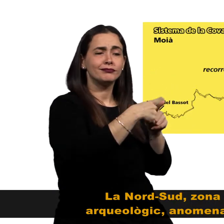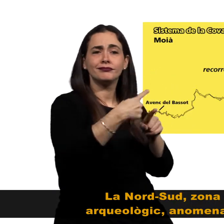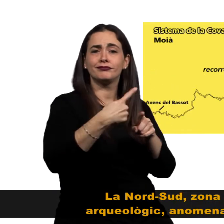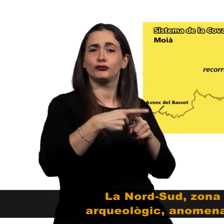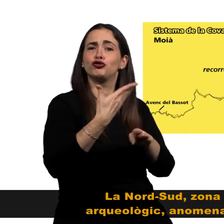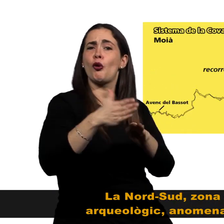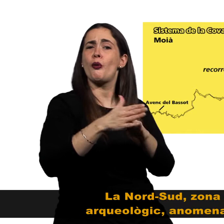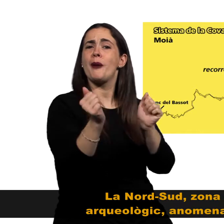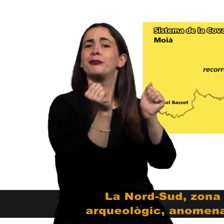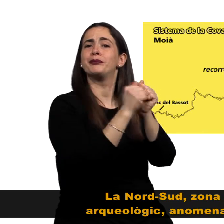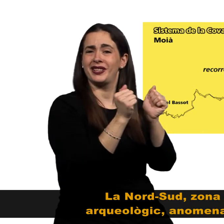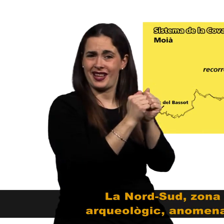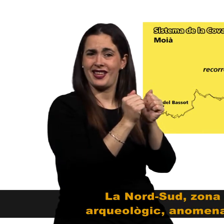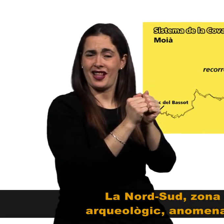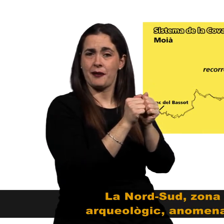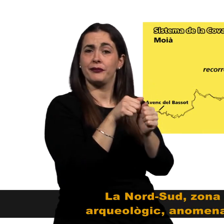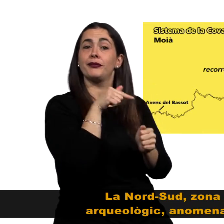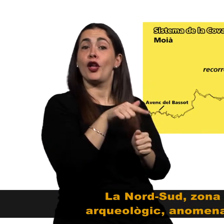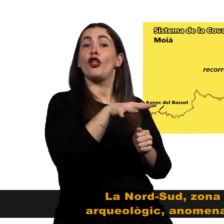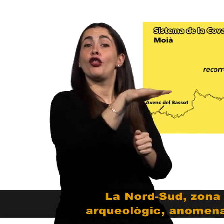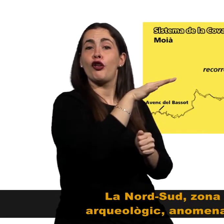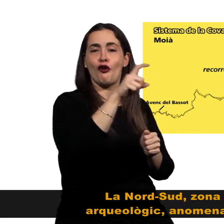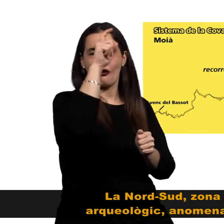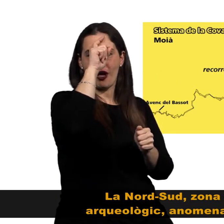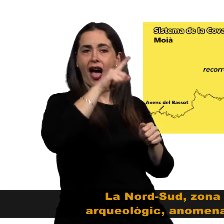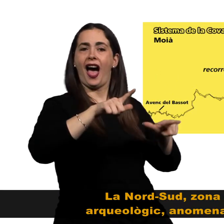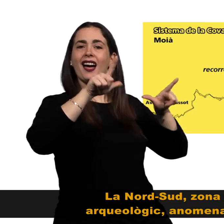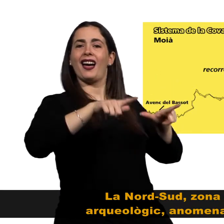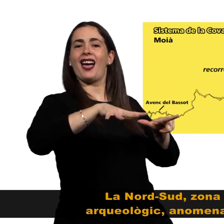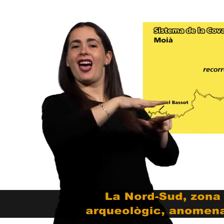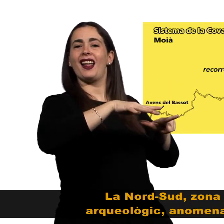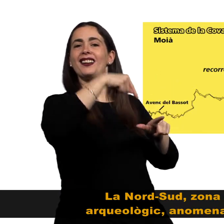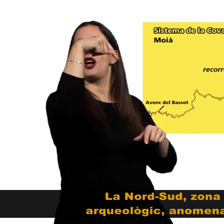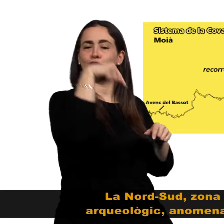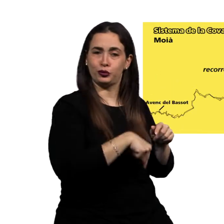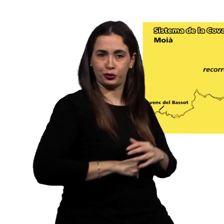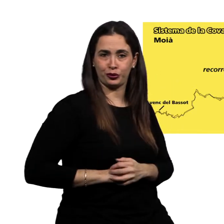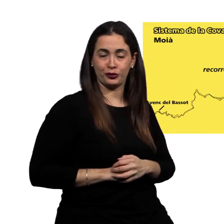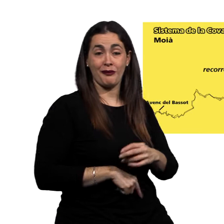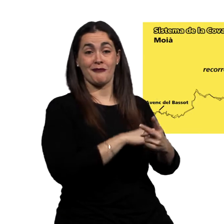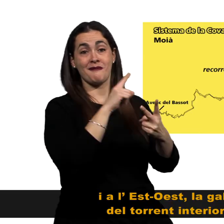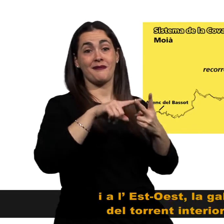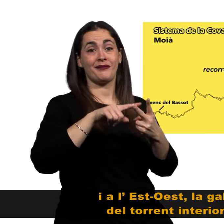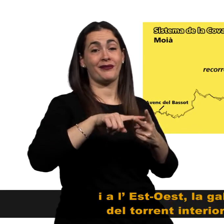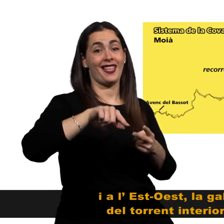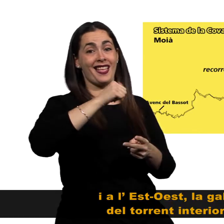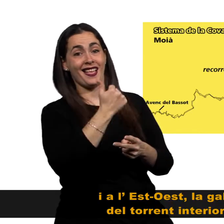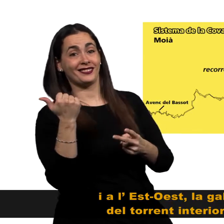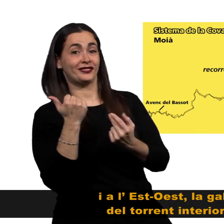jaciment arqueològic, anomenada Galeria Sud, i a l'est-oest, la Galeria del Curs del Torrent Interior de la Cova.